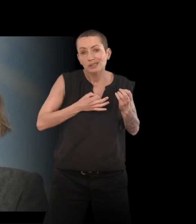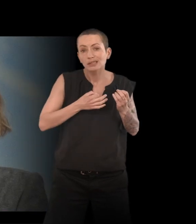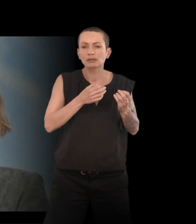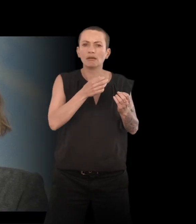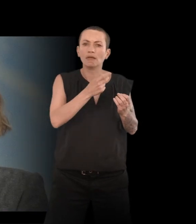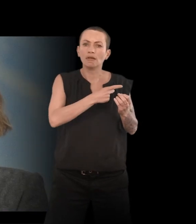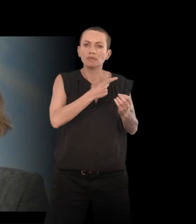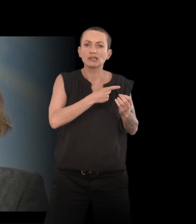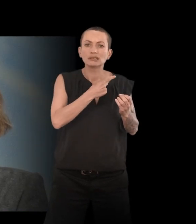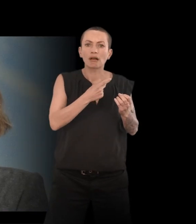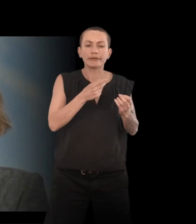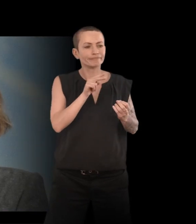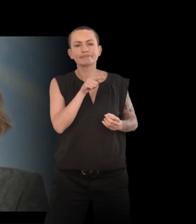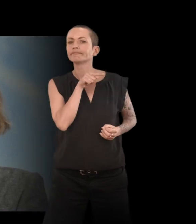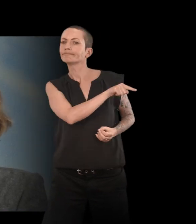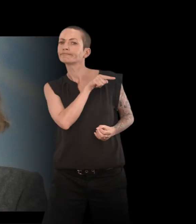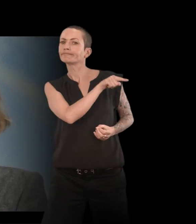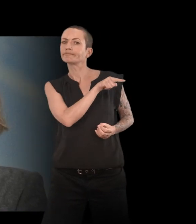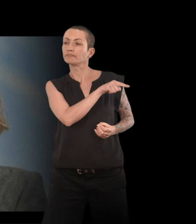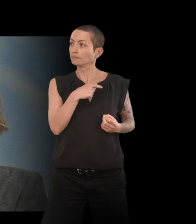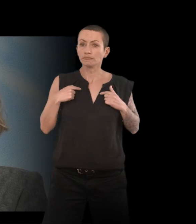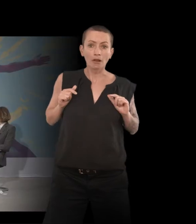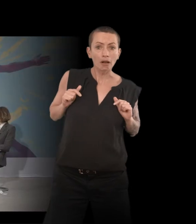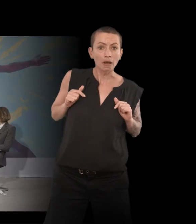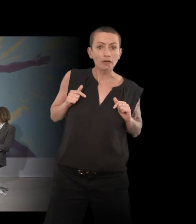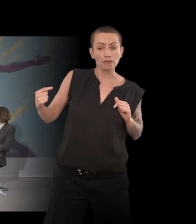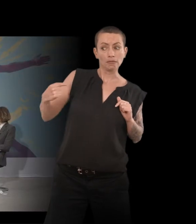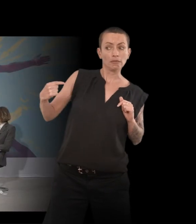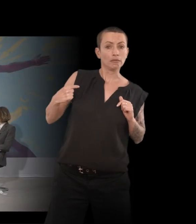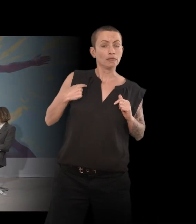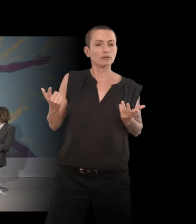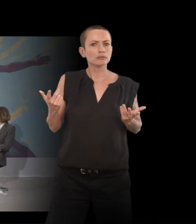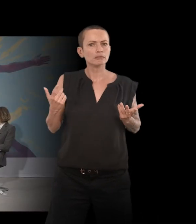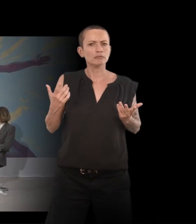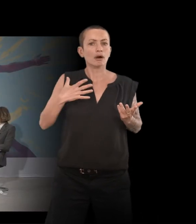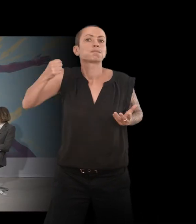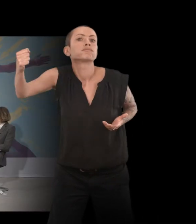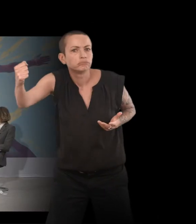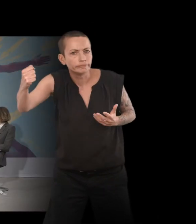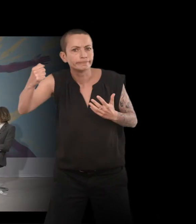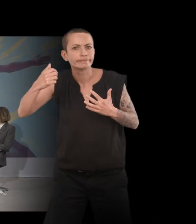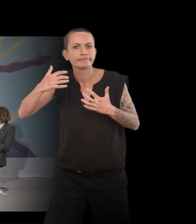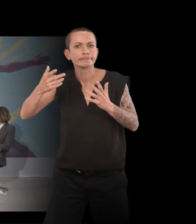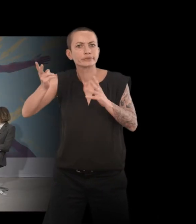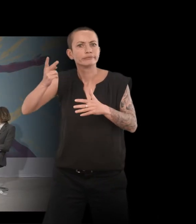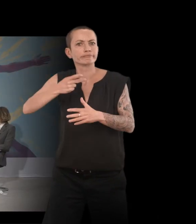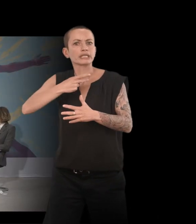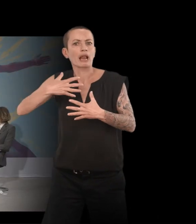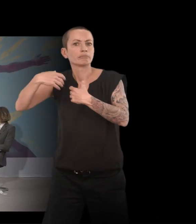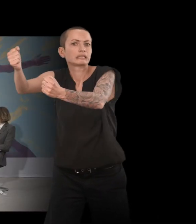parlent de vous à la troisième personne devant vous, ce corps qui appartient davantage à la science qu'à soi-même. Donc voilà,